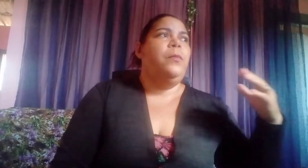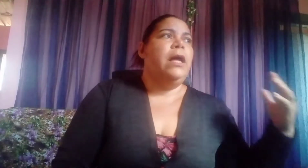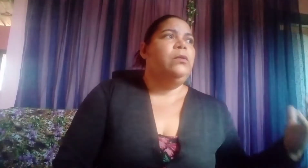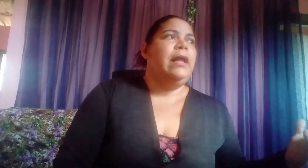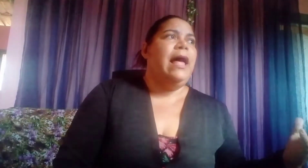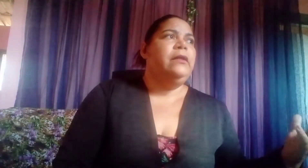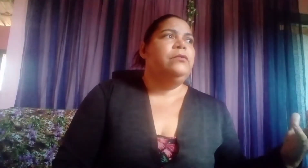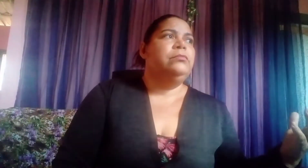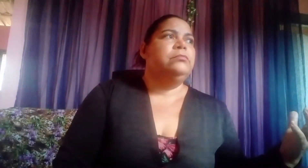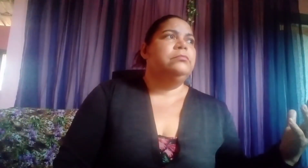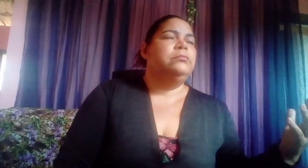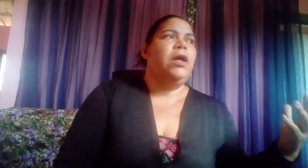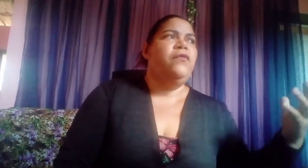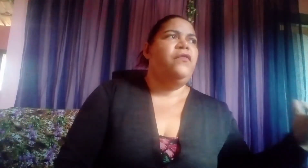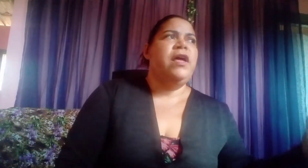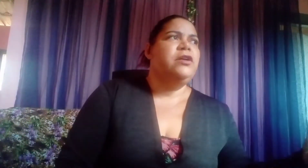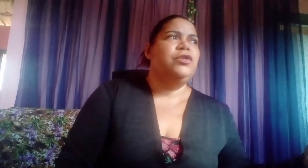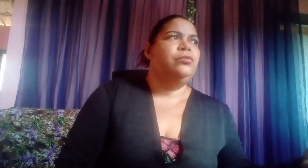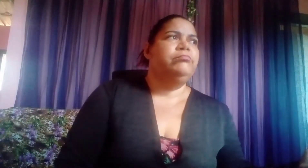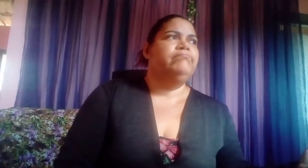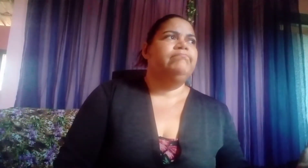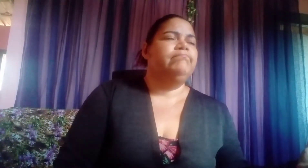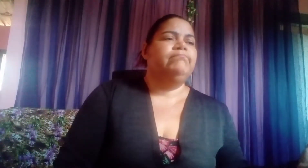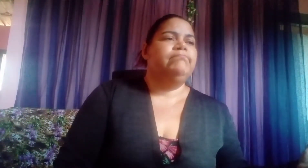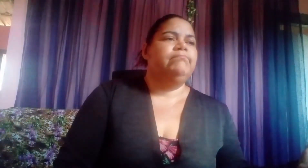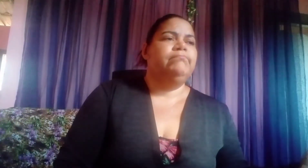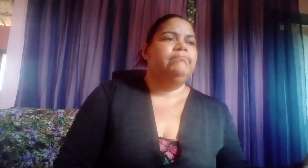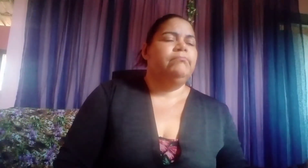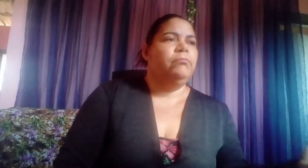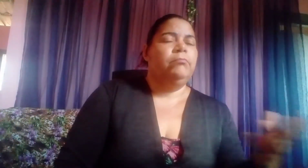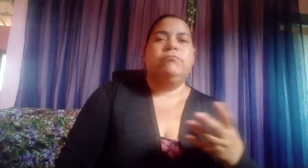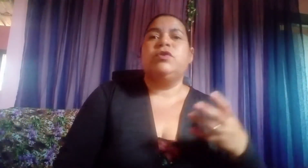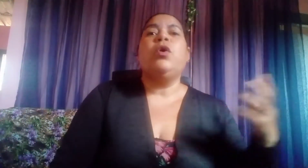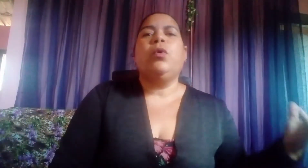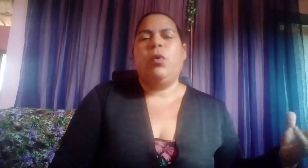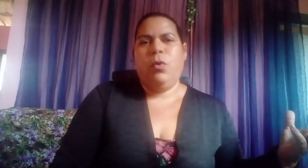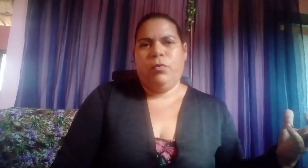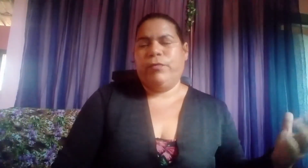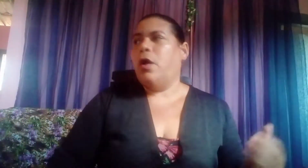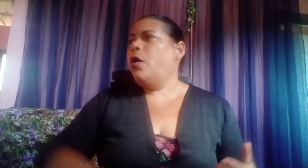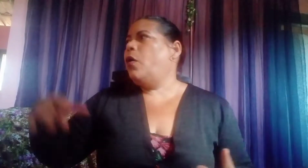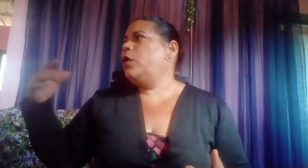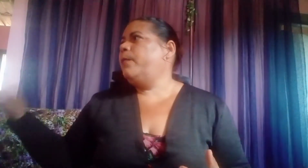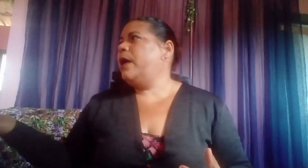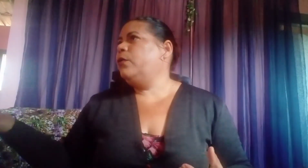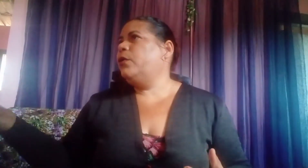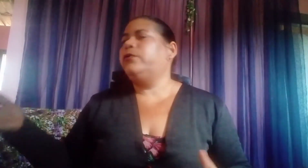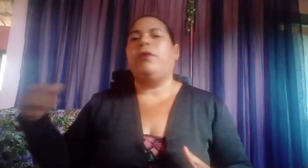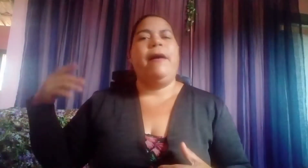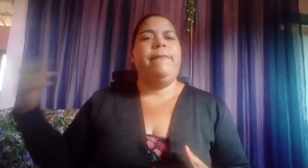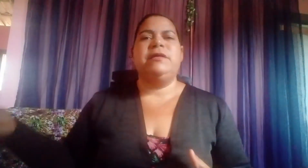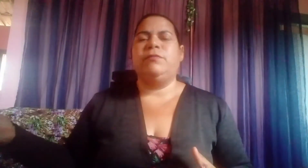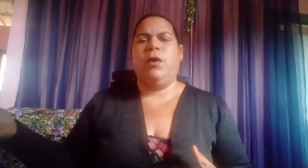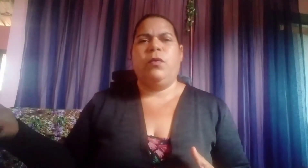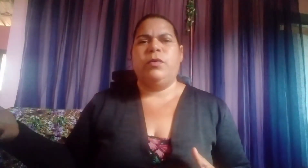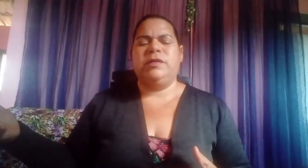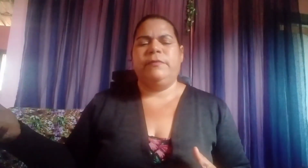para um lado, não vejo socorro. Olho para o outro, a mesma coisa.